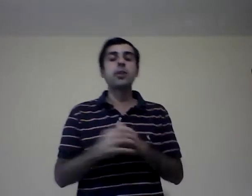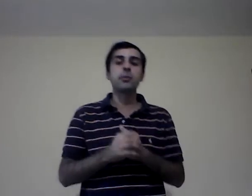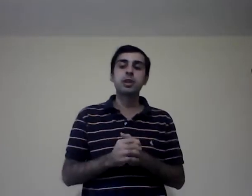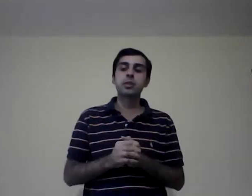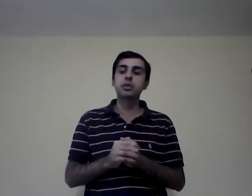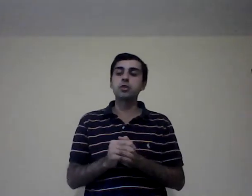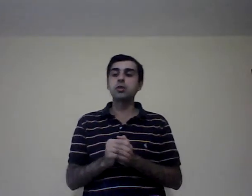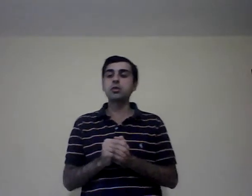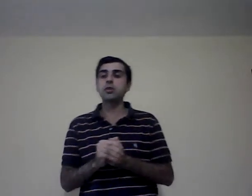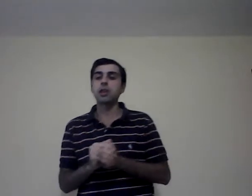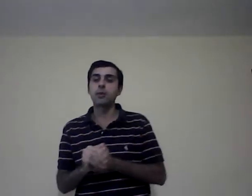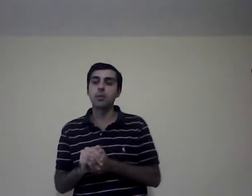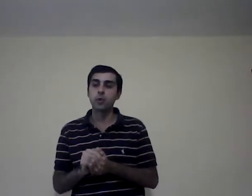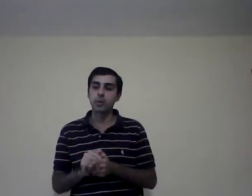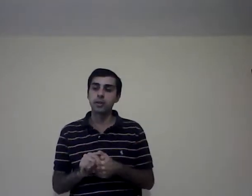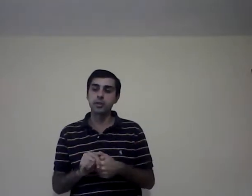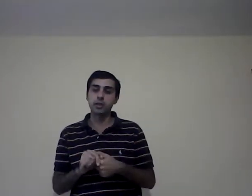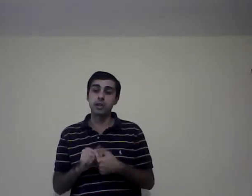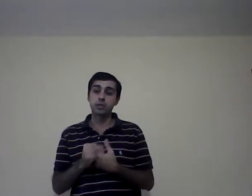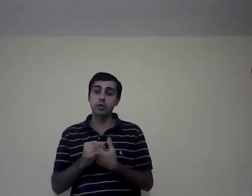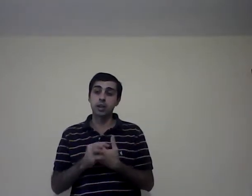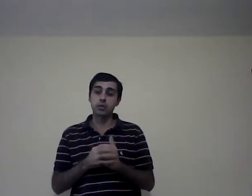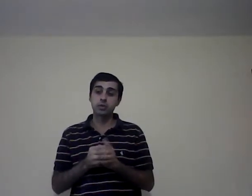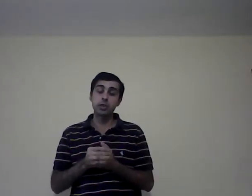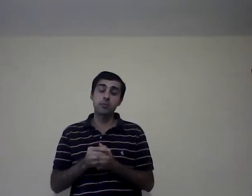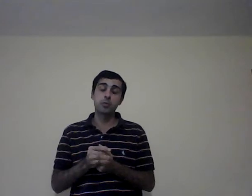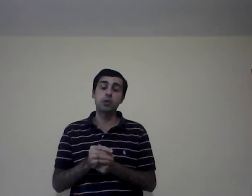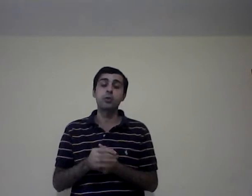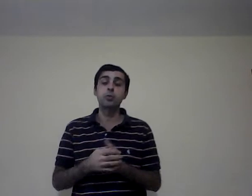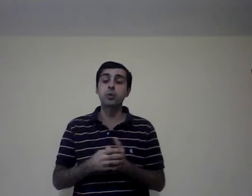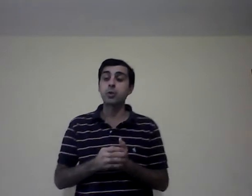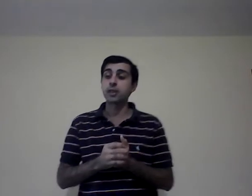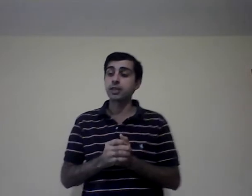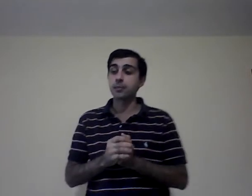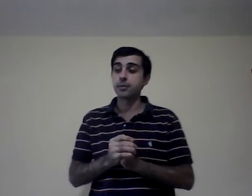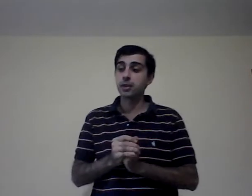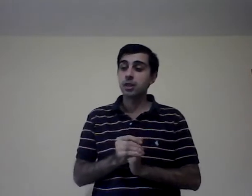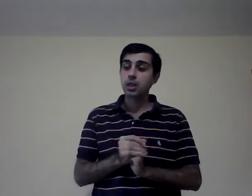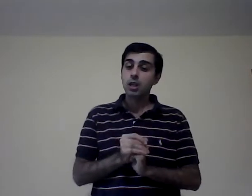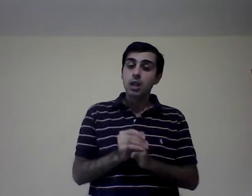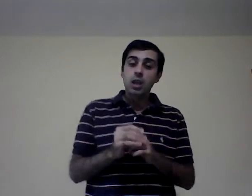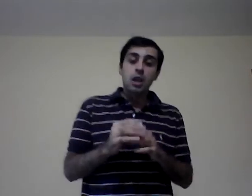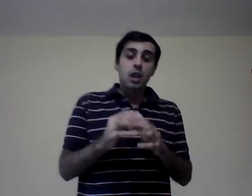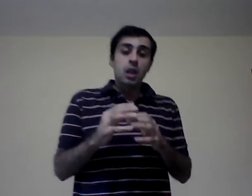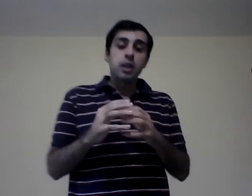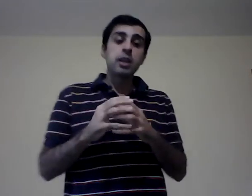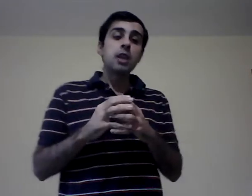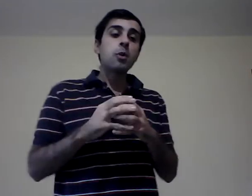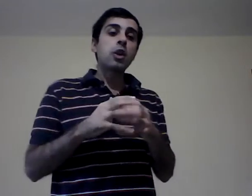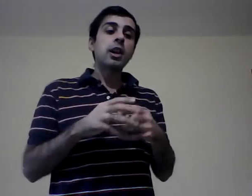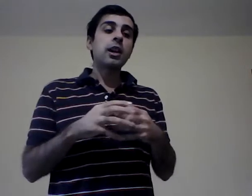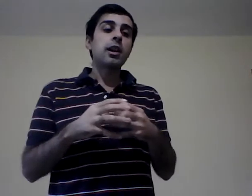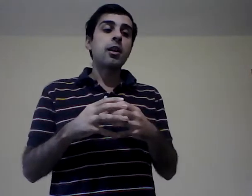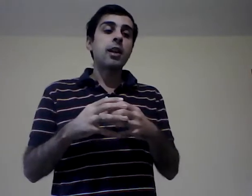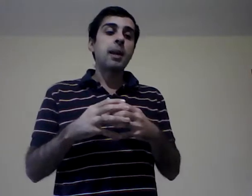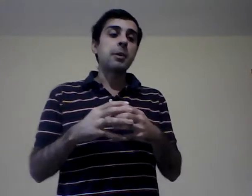administración las vamos a ver en ese horario. ¿Sí? Por el grupo de WhatsApp. Dijimos que la primera